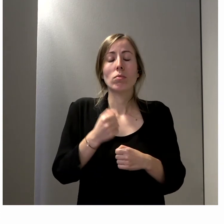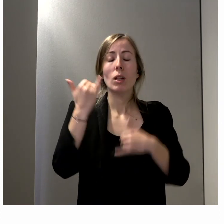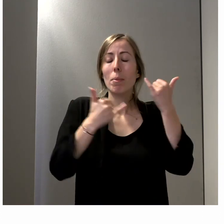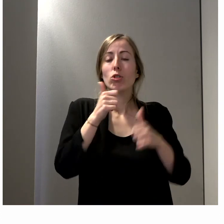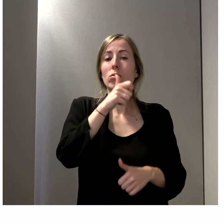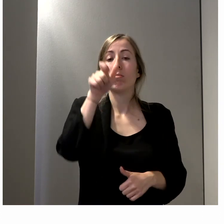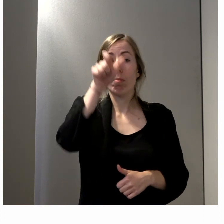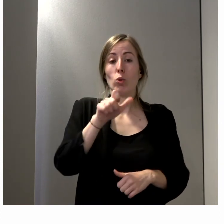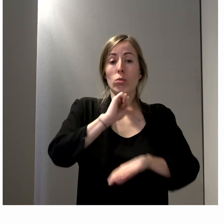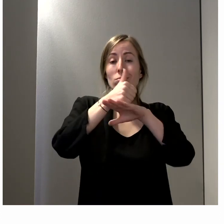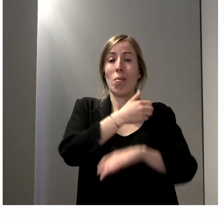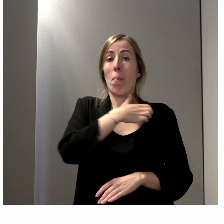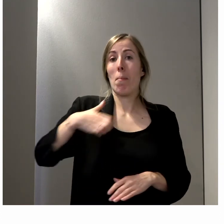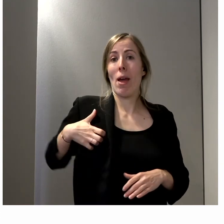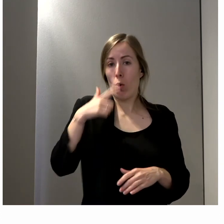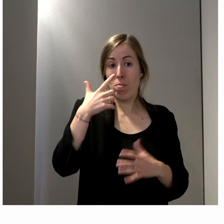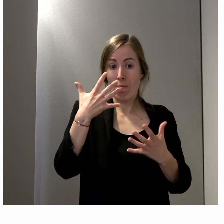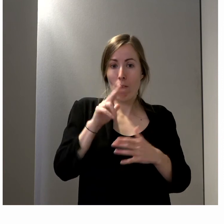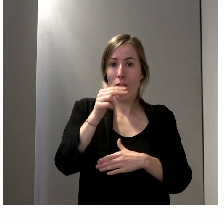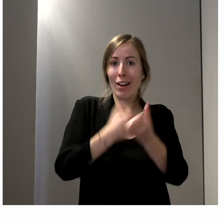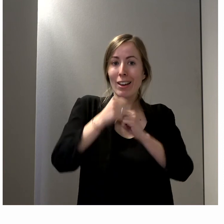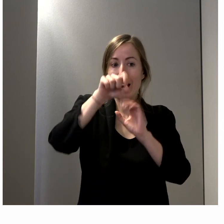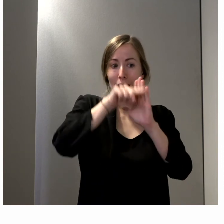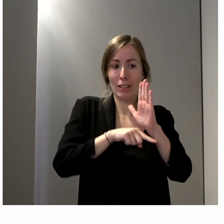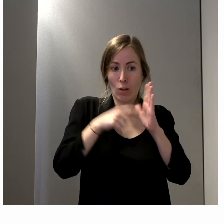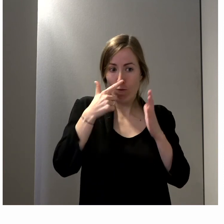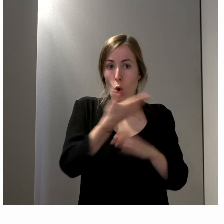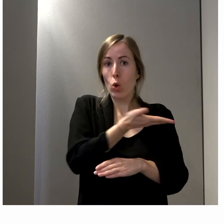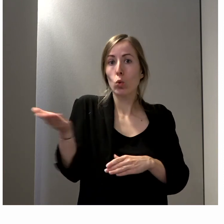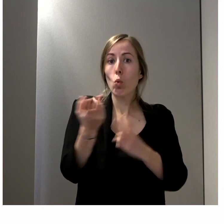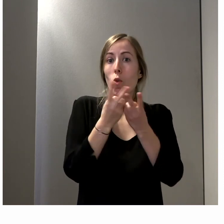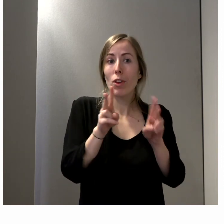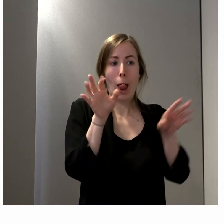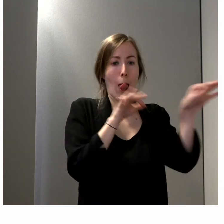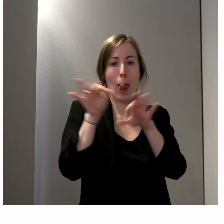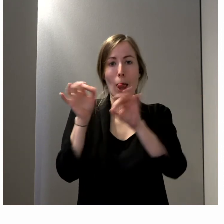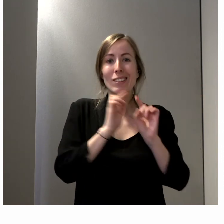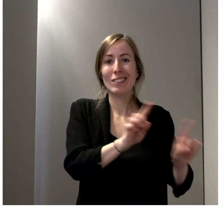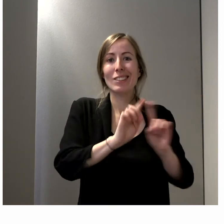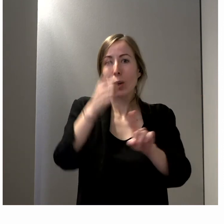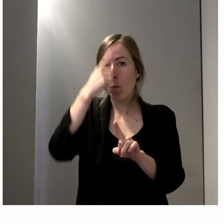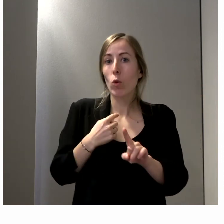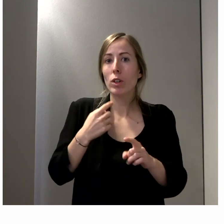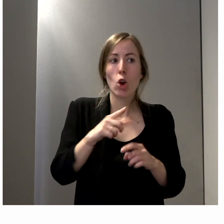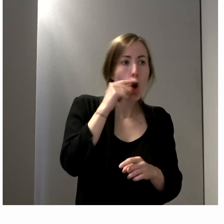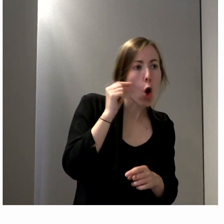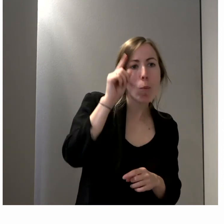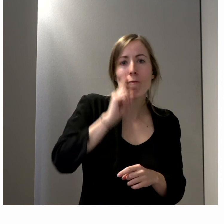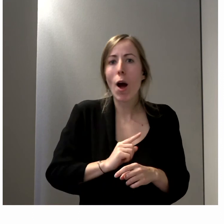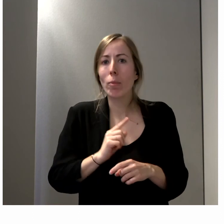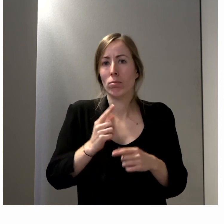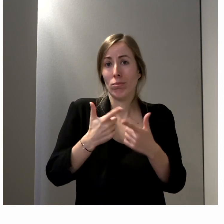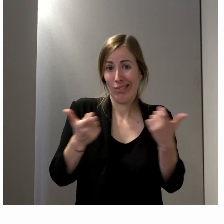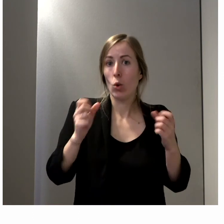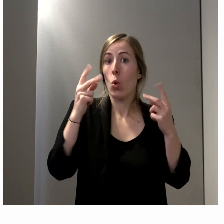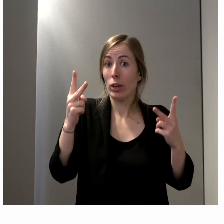quand un maire fait sa liste, il cherche à représenter tout le monde et souvent, on pense aux acteurs économiques, hommes, femmes, eh